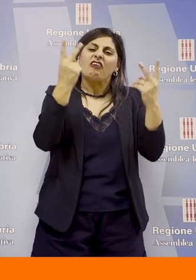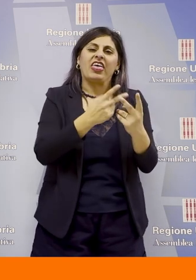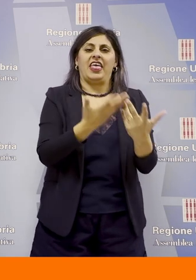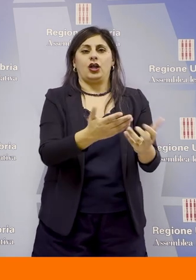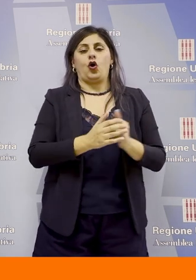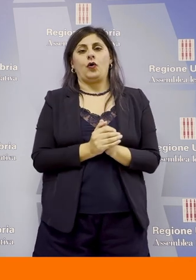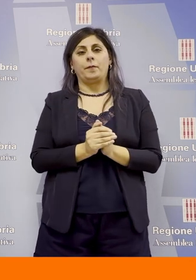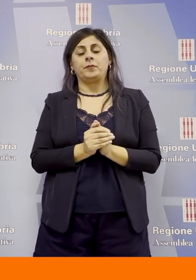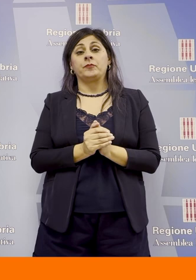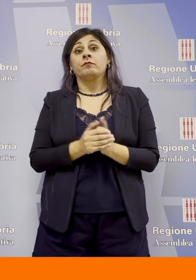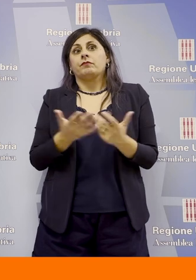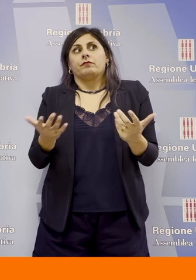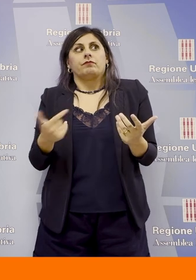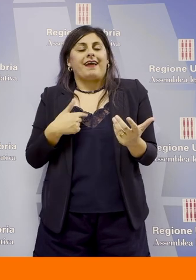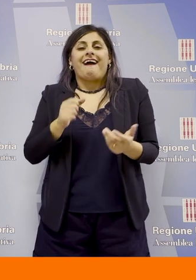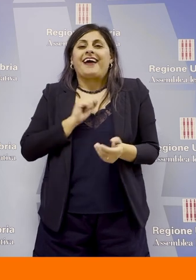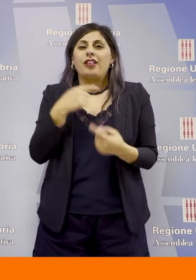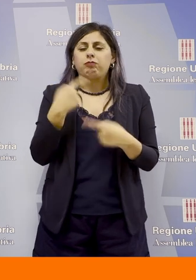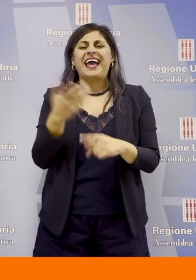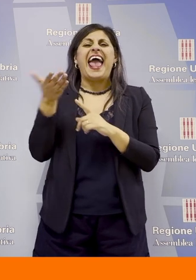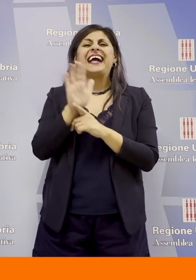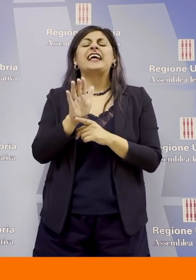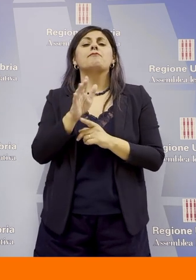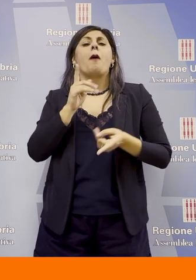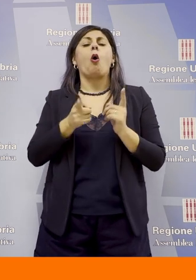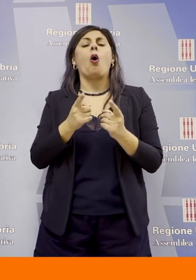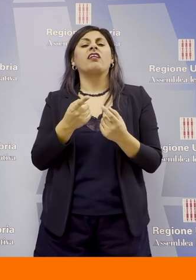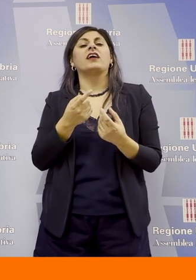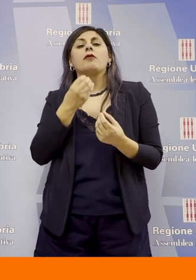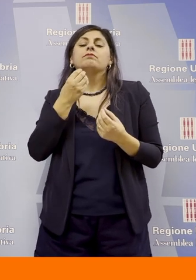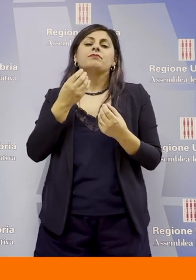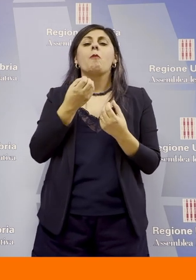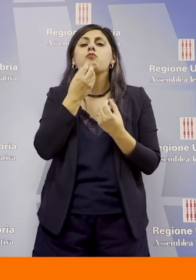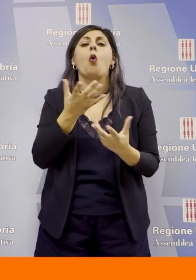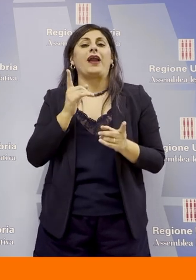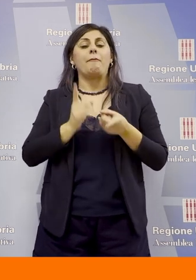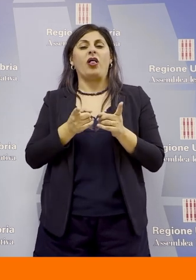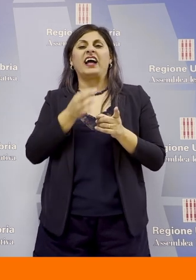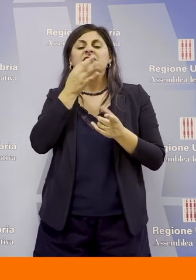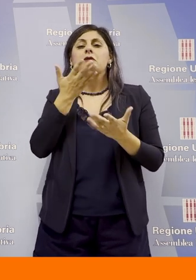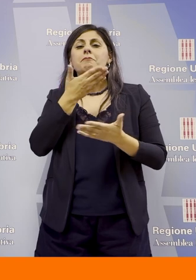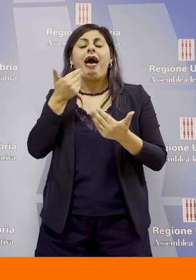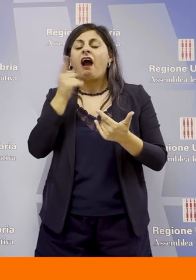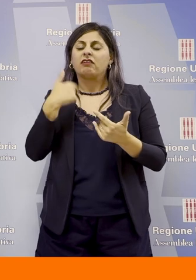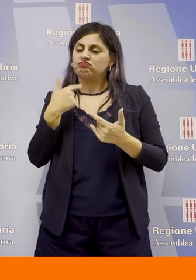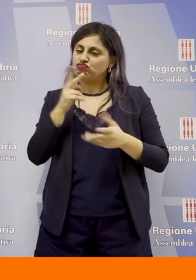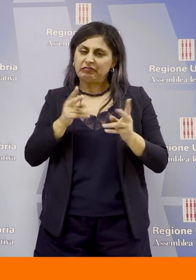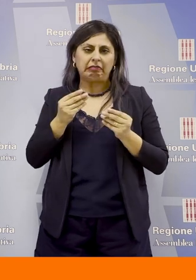ma credo che questo sia un esempio di buona politica quando non lasciamo spazi vuoti quando riusciamo